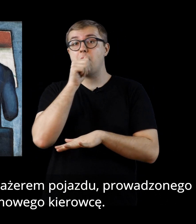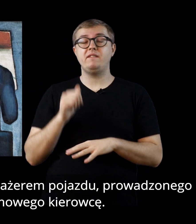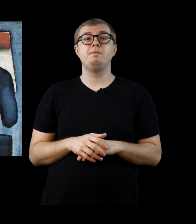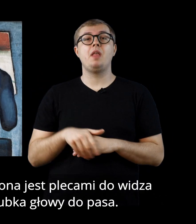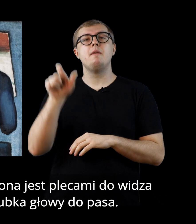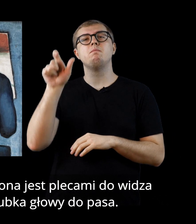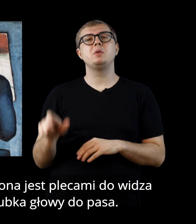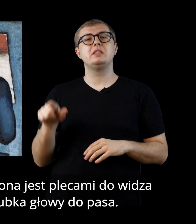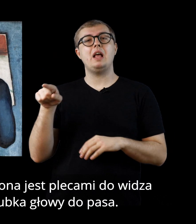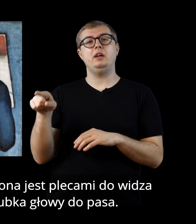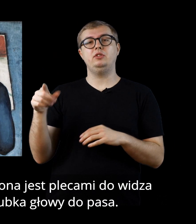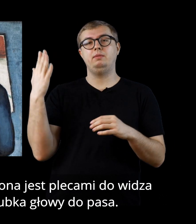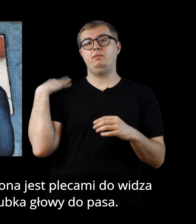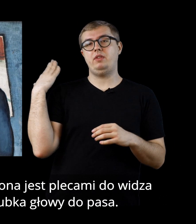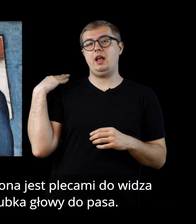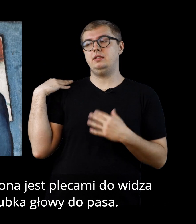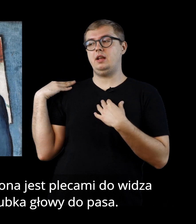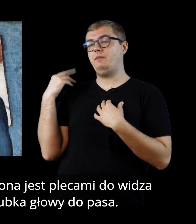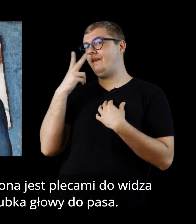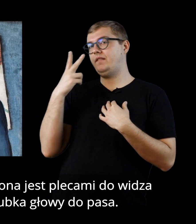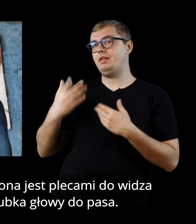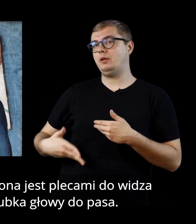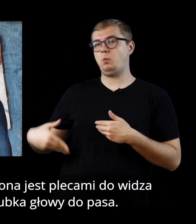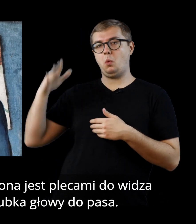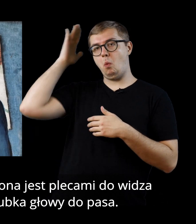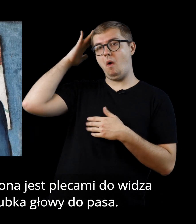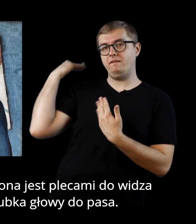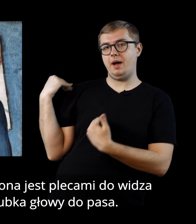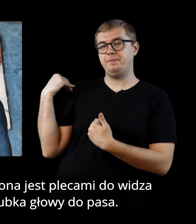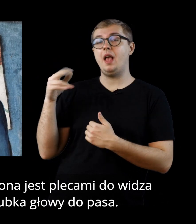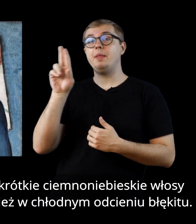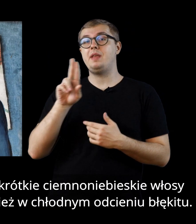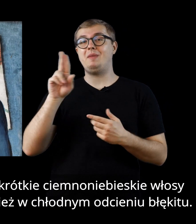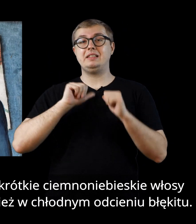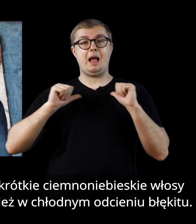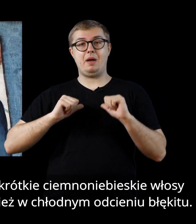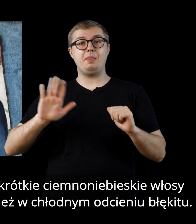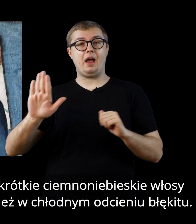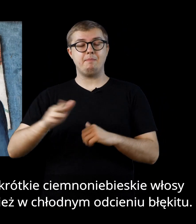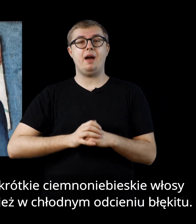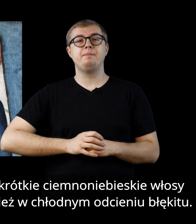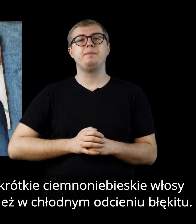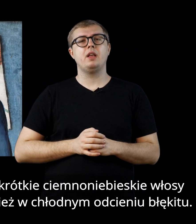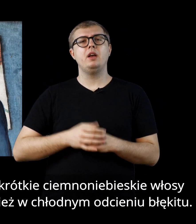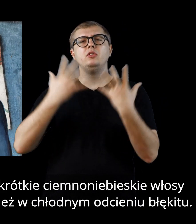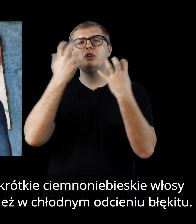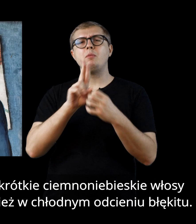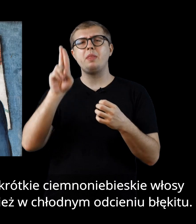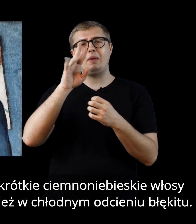Postać szofera zwrócona jest plecami do widza w ujęciu od czubka głowy do pasa. Ma niebieską marynarkę, krótkie, ciemno niebieskie